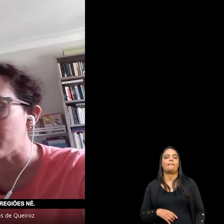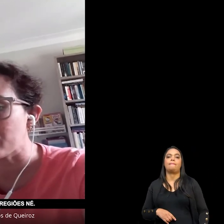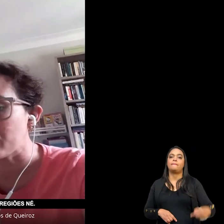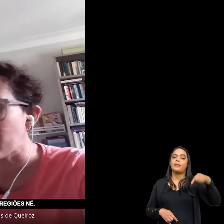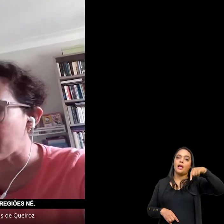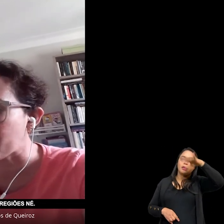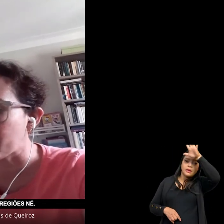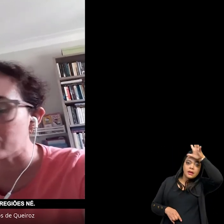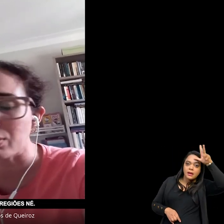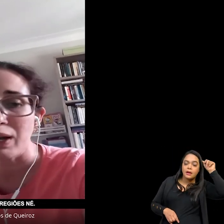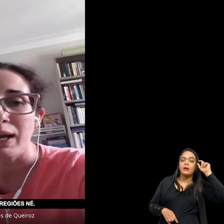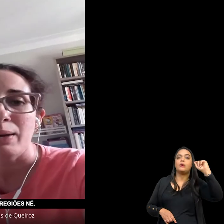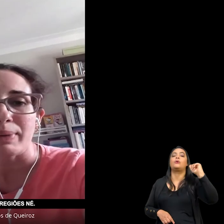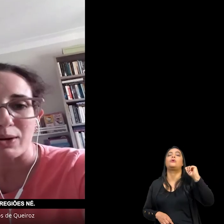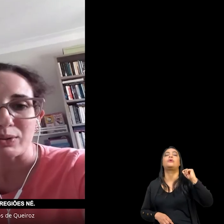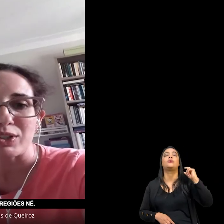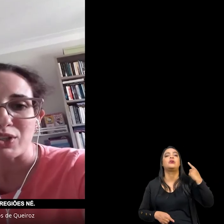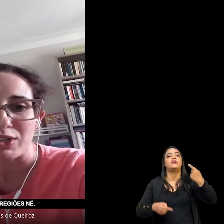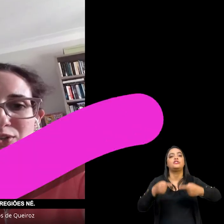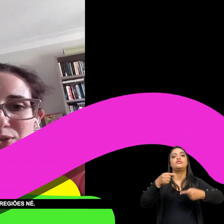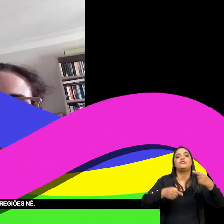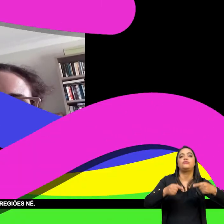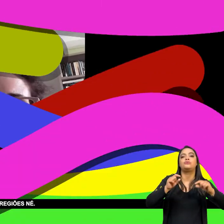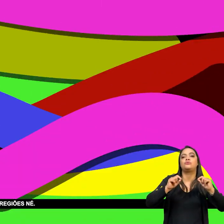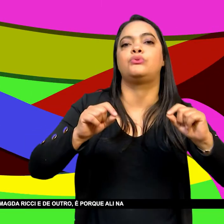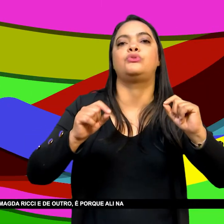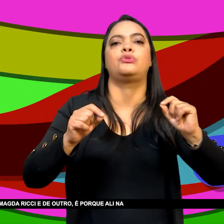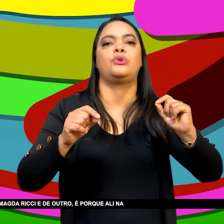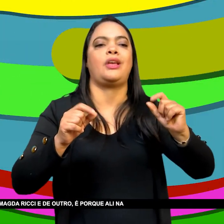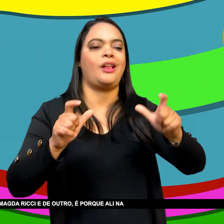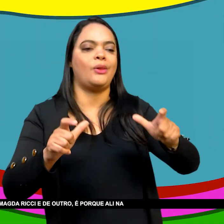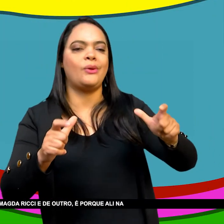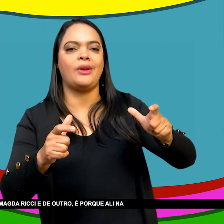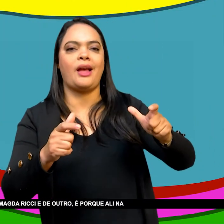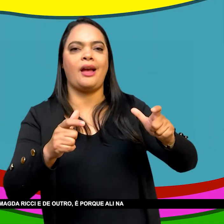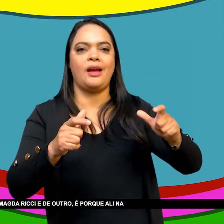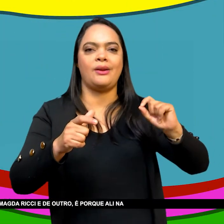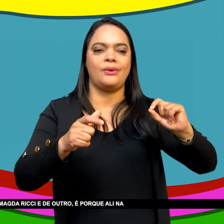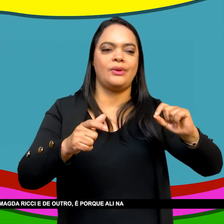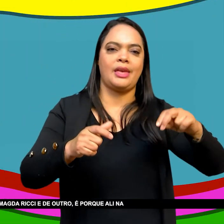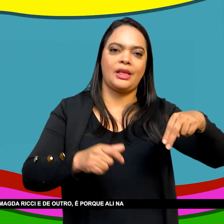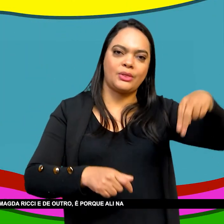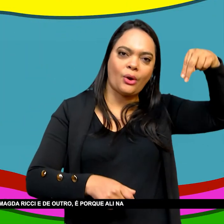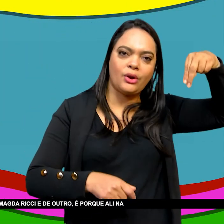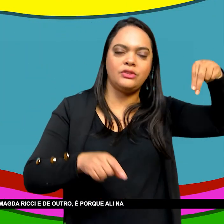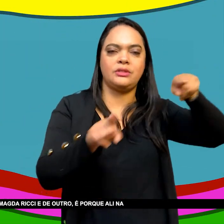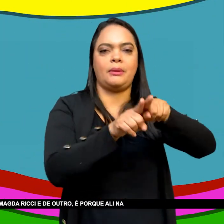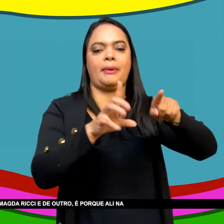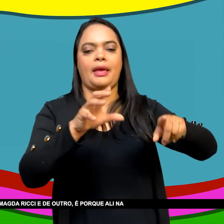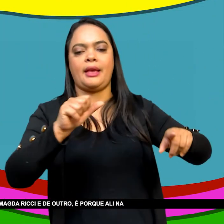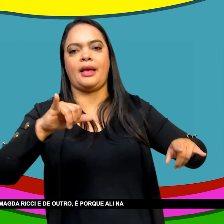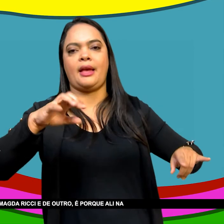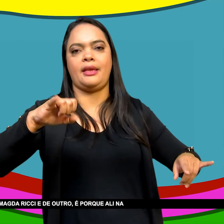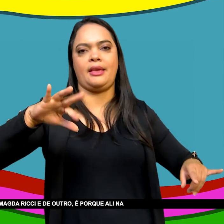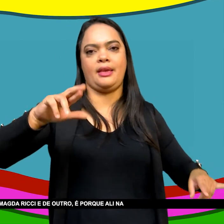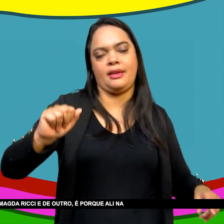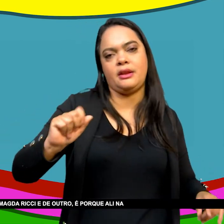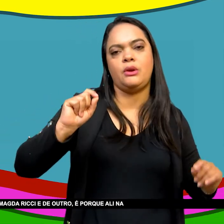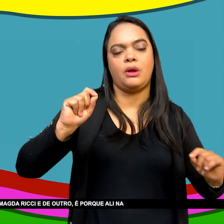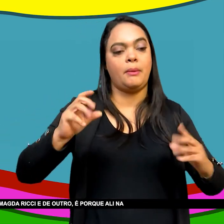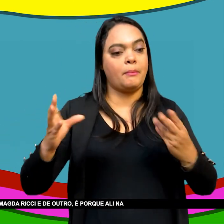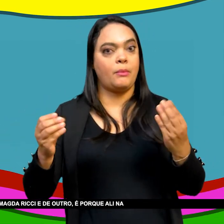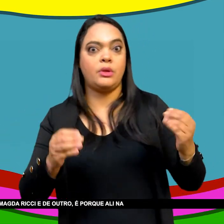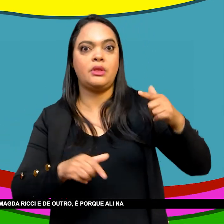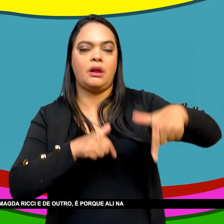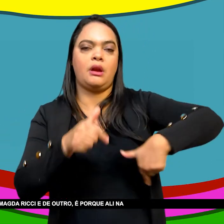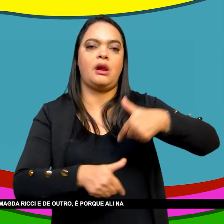Mesmo apontou Para outras regiões Eu conheço também Os trabalhos do Flávio Gomes Da Magda Risse E